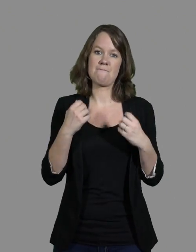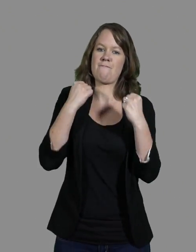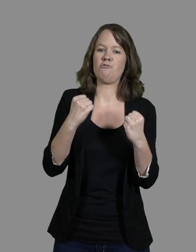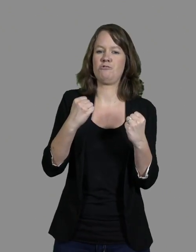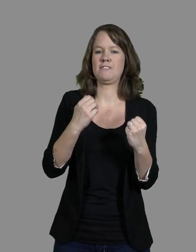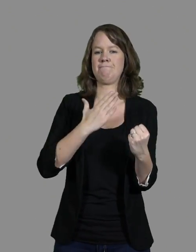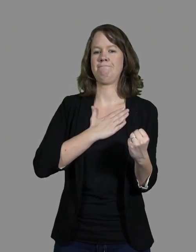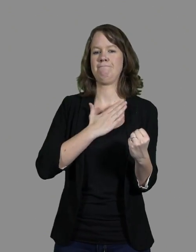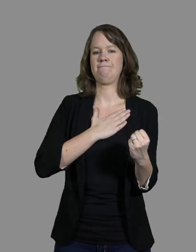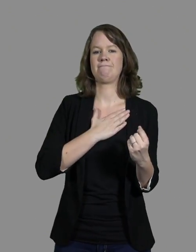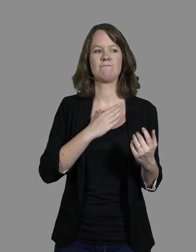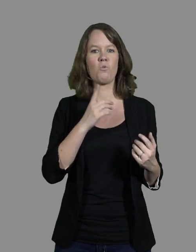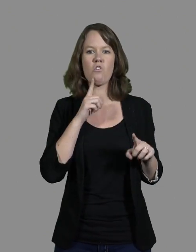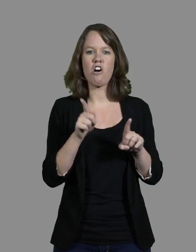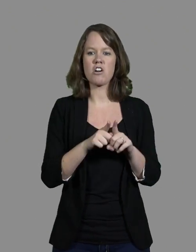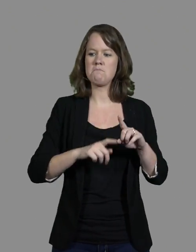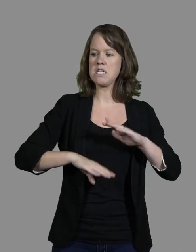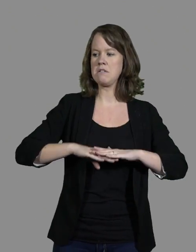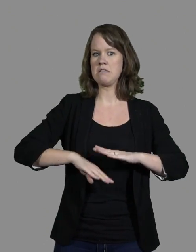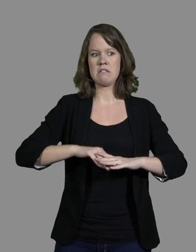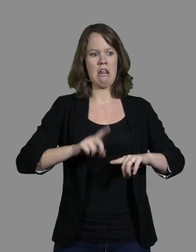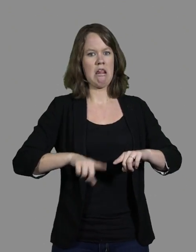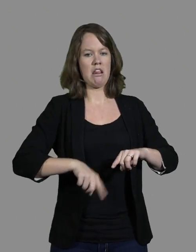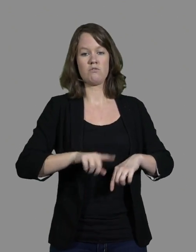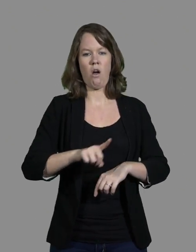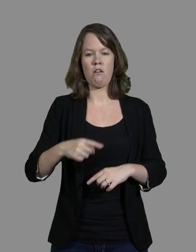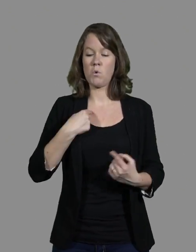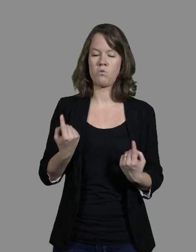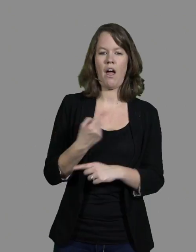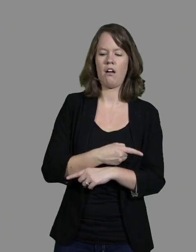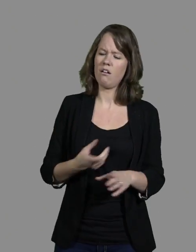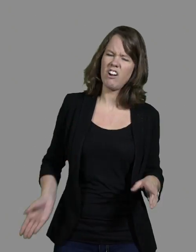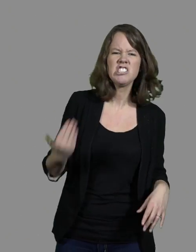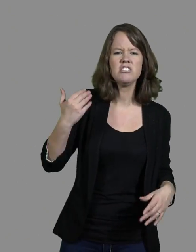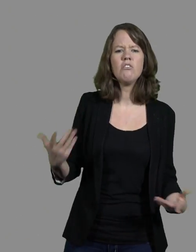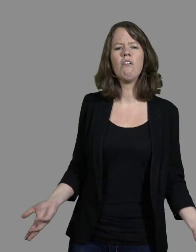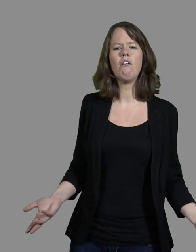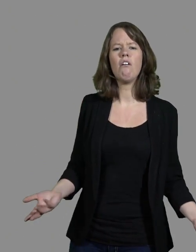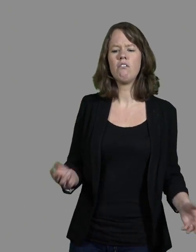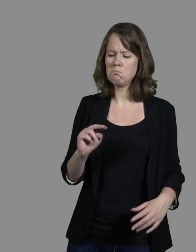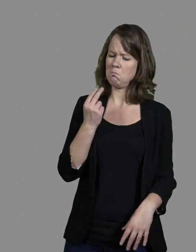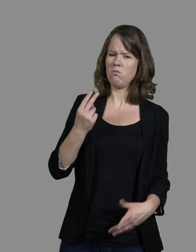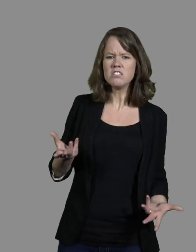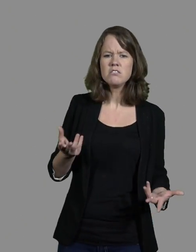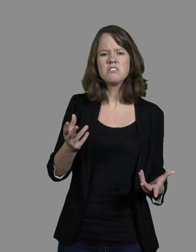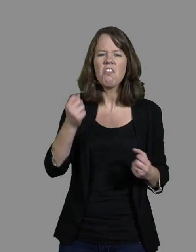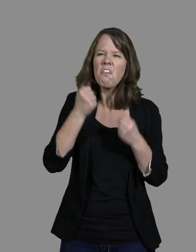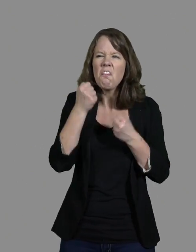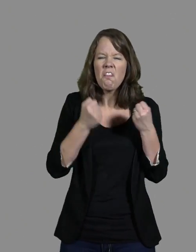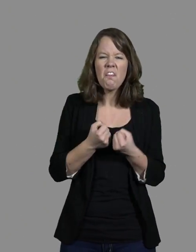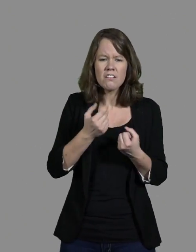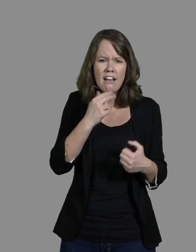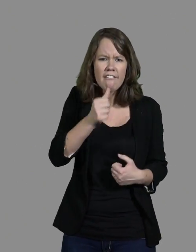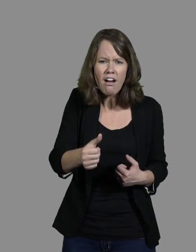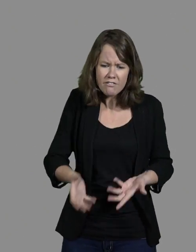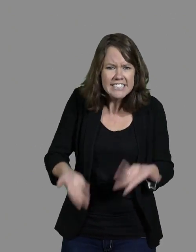Parce que je ne m'interdis rien et que je me mets un coupier. Involontairement, je me mets un coupier aux fesses en me disant « Bon, au lieu de râler, fais. » Et il y a une chose,